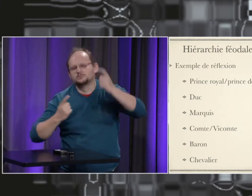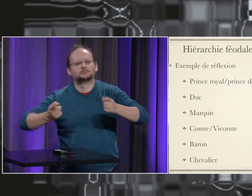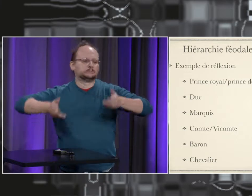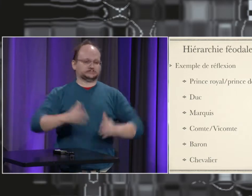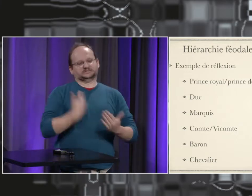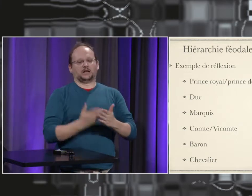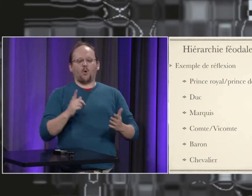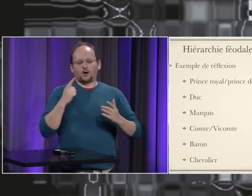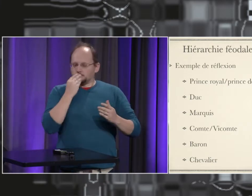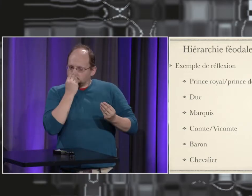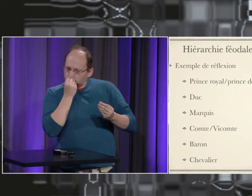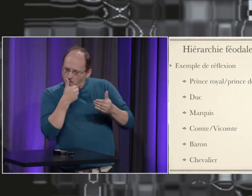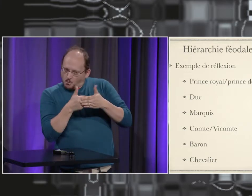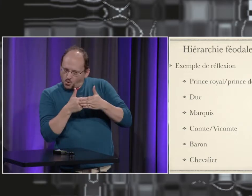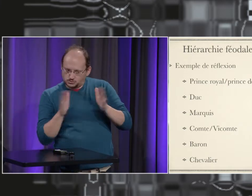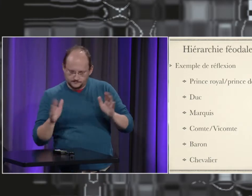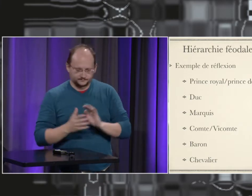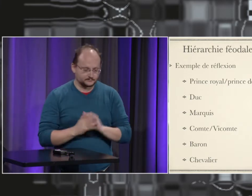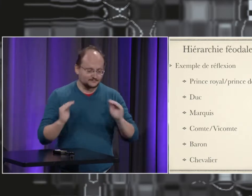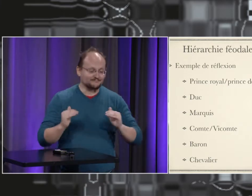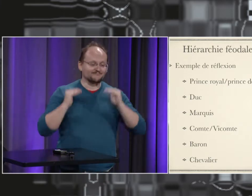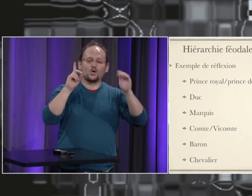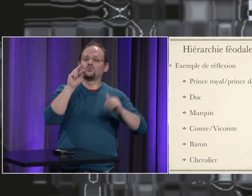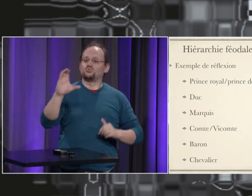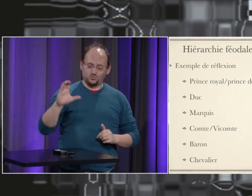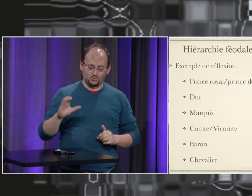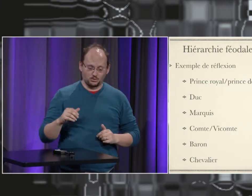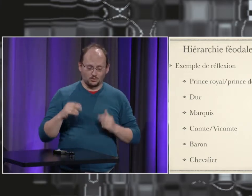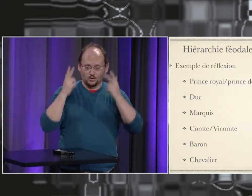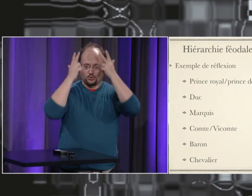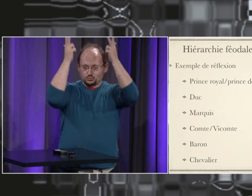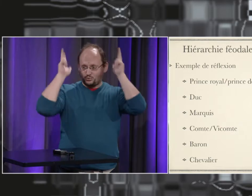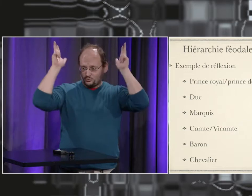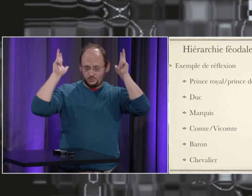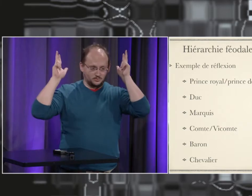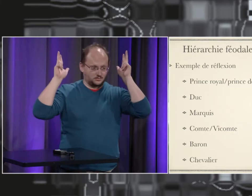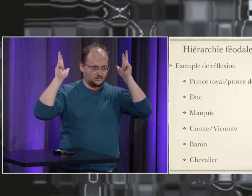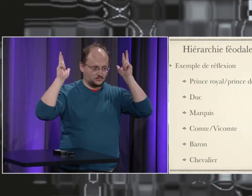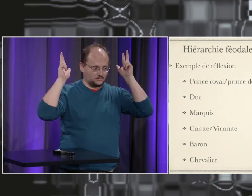bon là ce sont des hypothèses mais on imagine duc comme cela